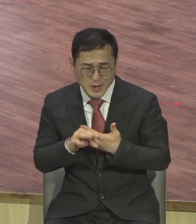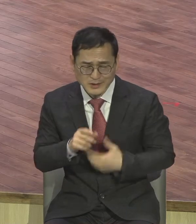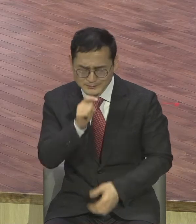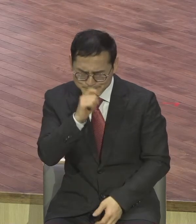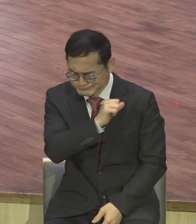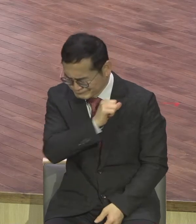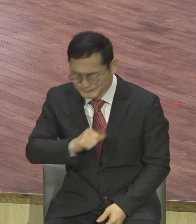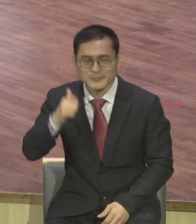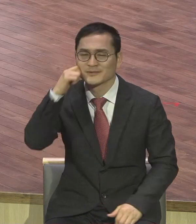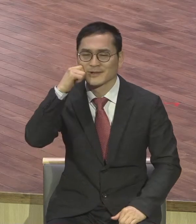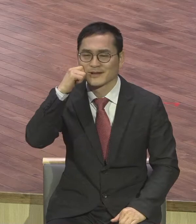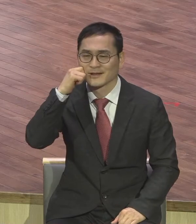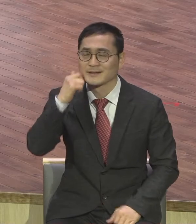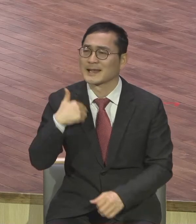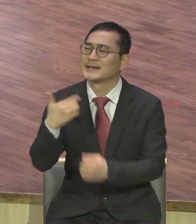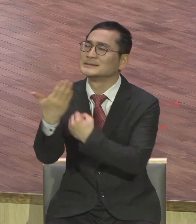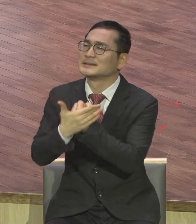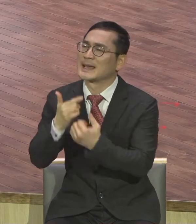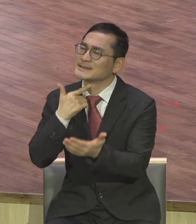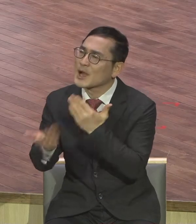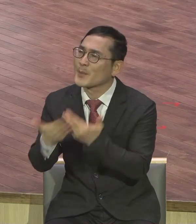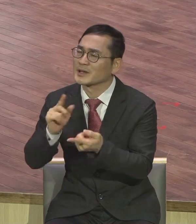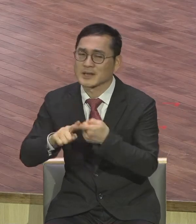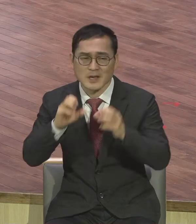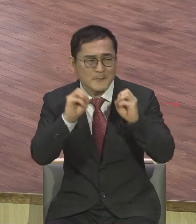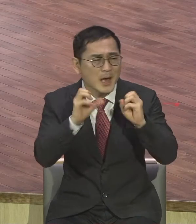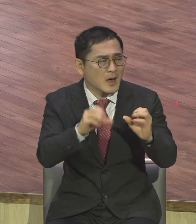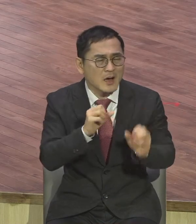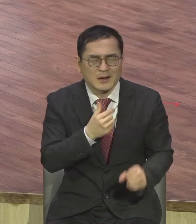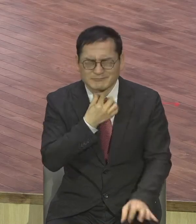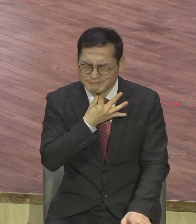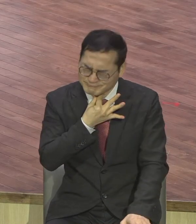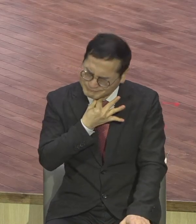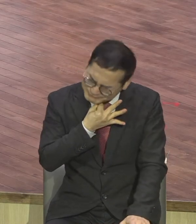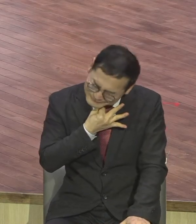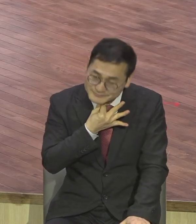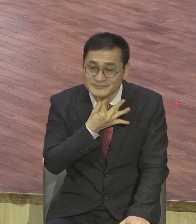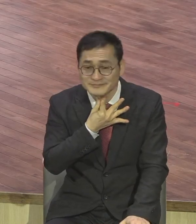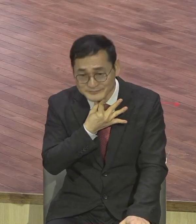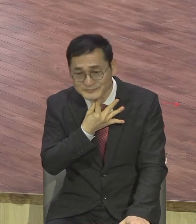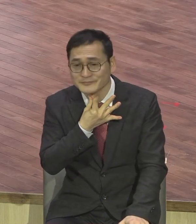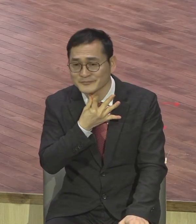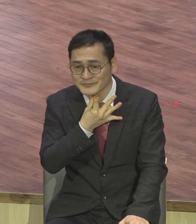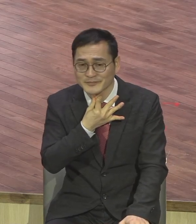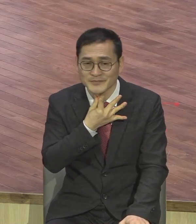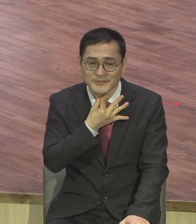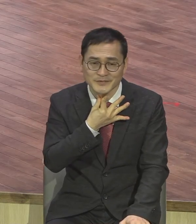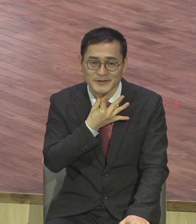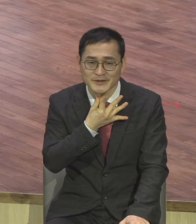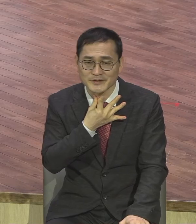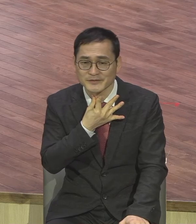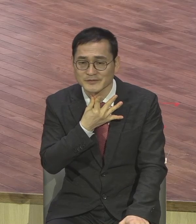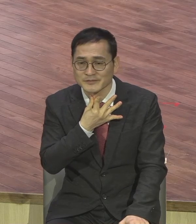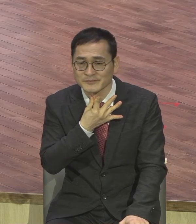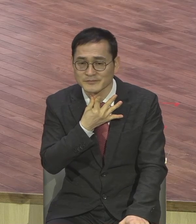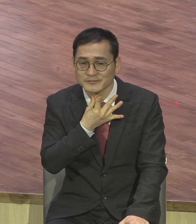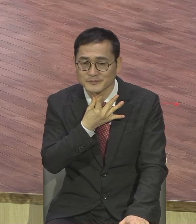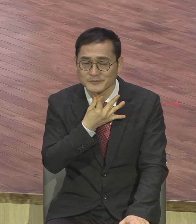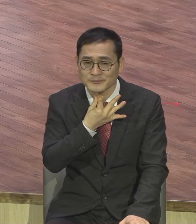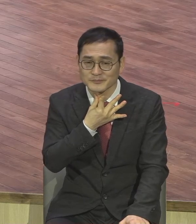내가 받은 은혜 내가 체험한 거 내가 본 거 내가 느낀 거 말하는 거 그냥 아무 어려움 없어요 예배 드리다가 은혜 받은 거 말하는